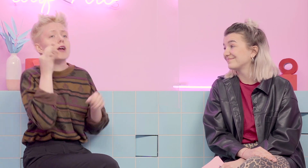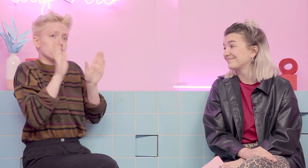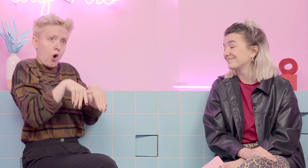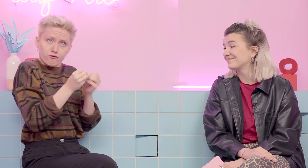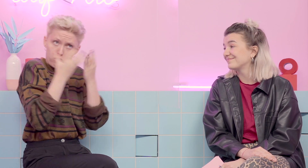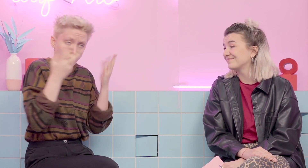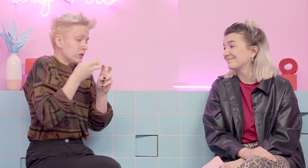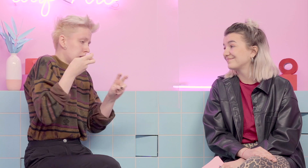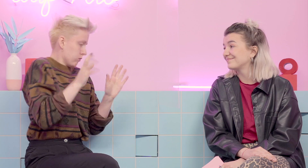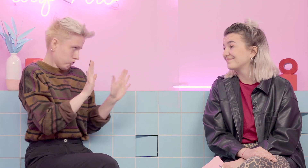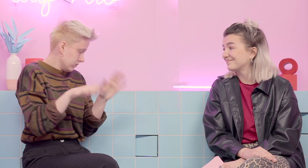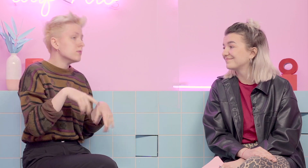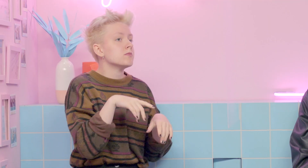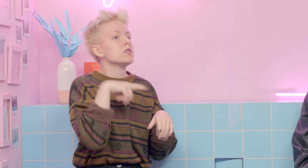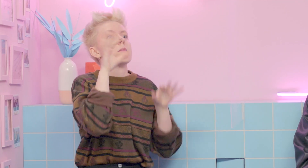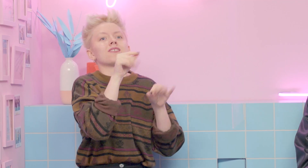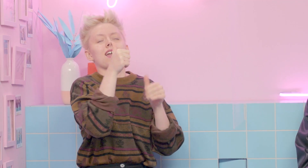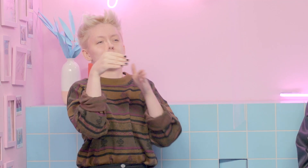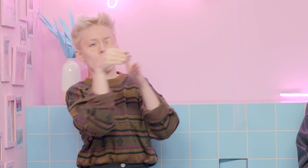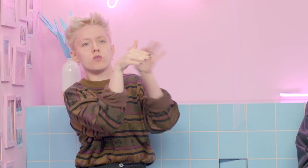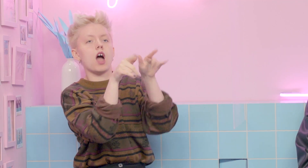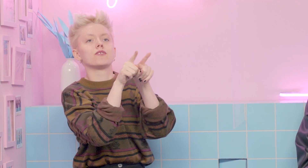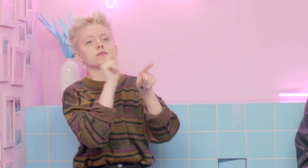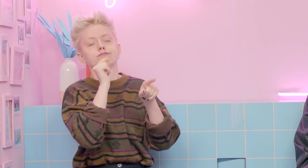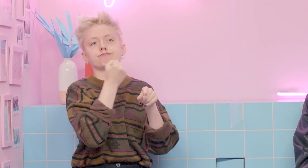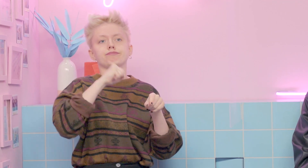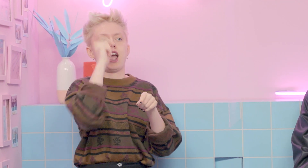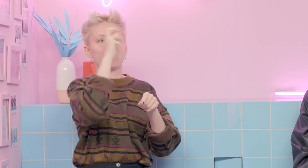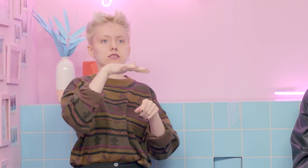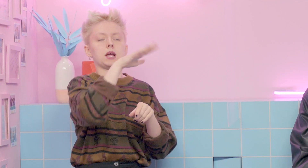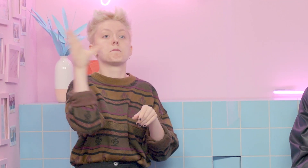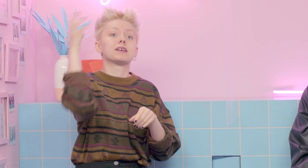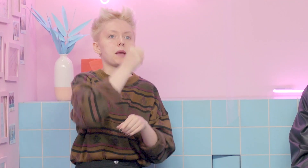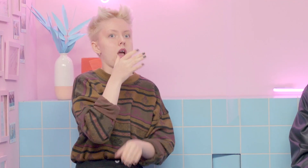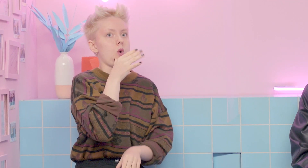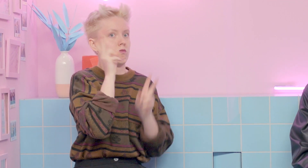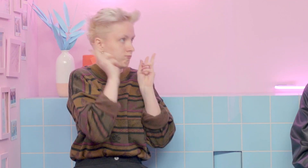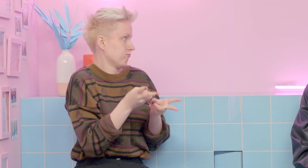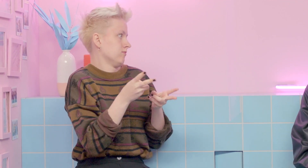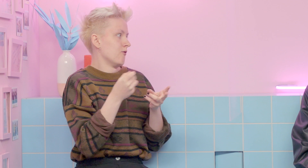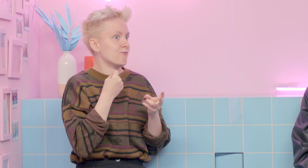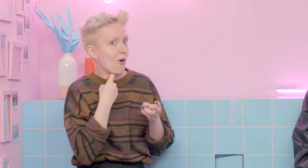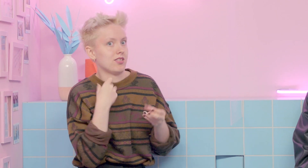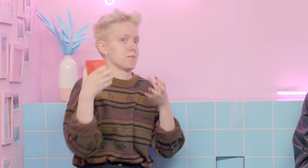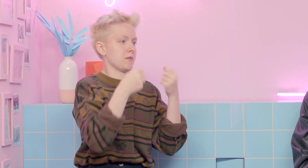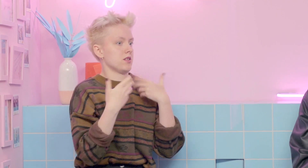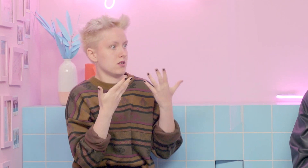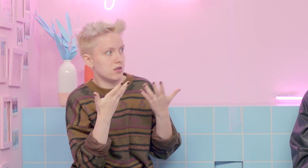16-Jährigen durften schon auch Bier trinken beispielsweise. Aber natürlich gab es einige, die sich daran nicht gehalten haben, sich heimlich Wodka organisiert haben